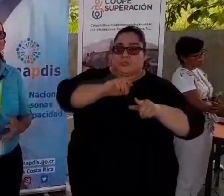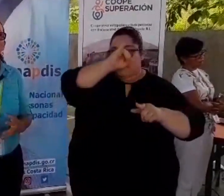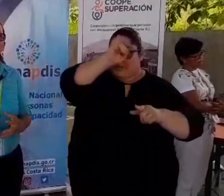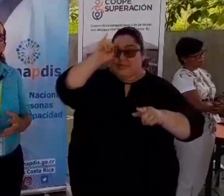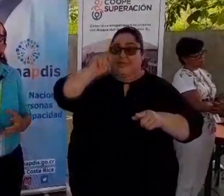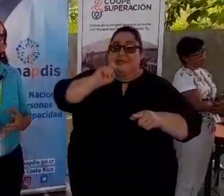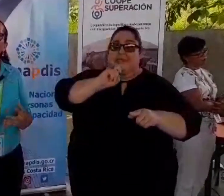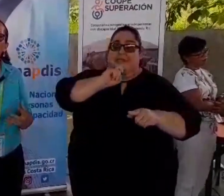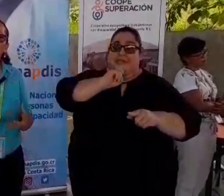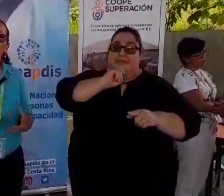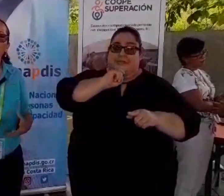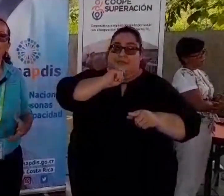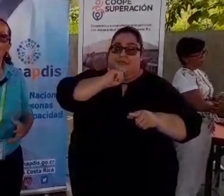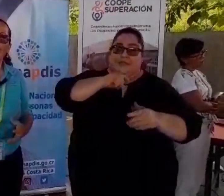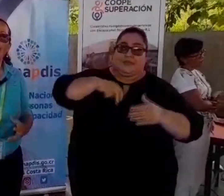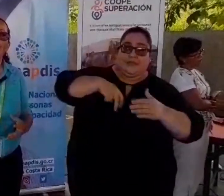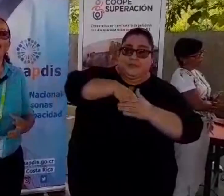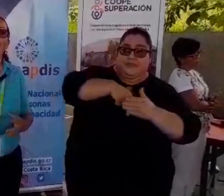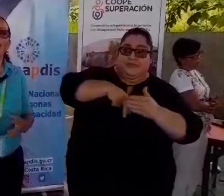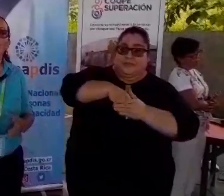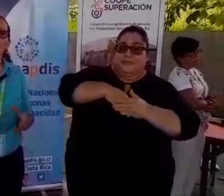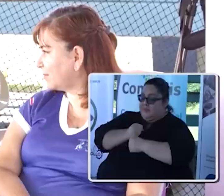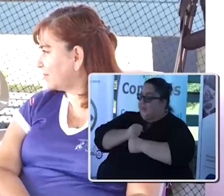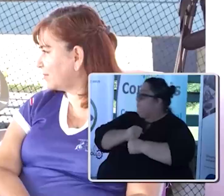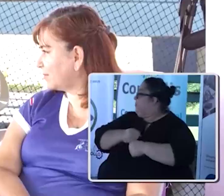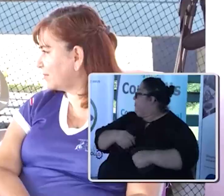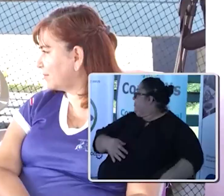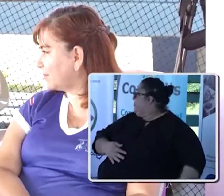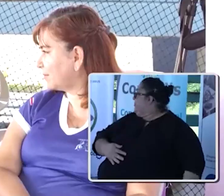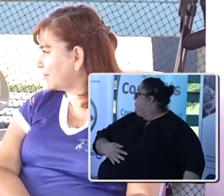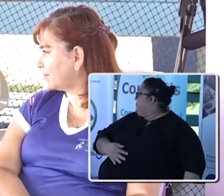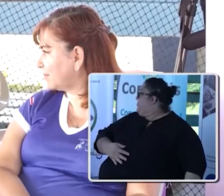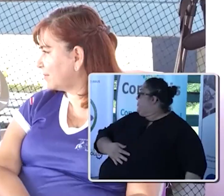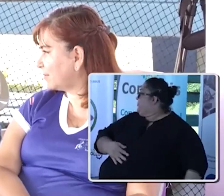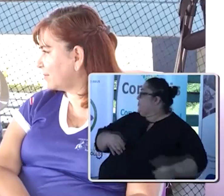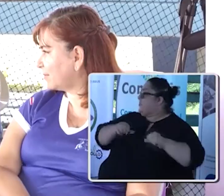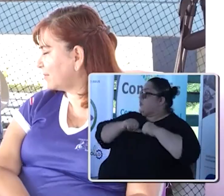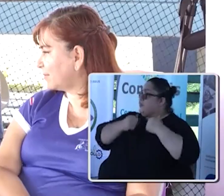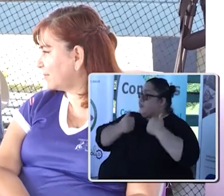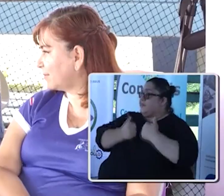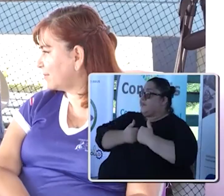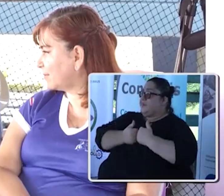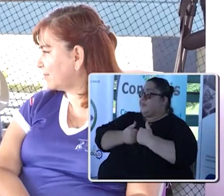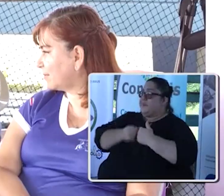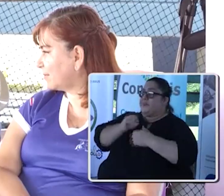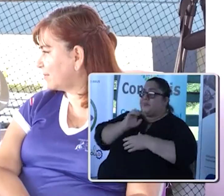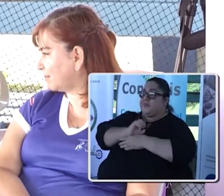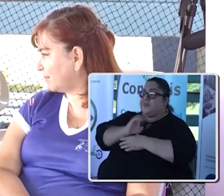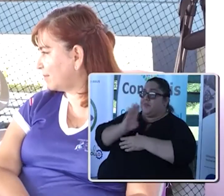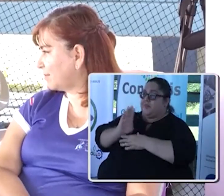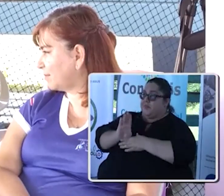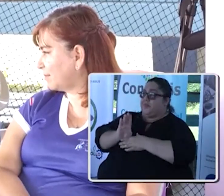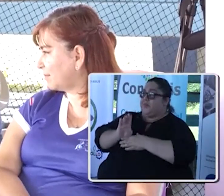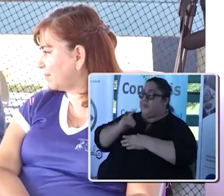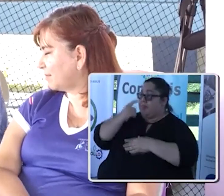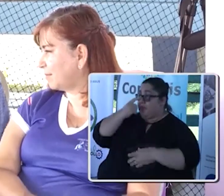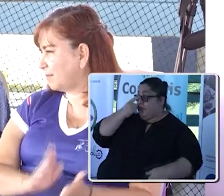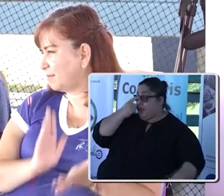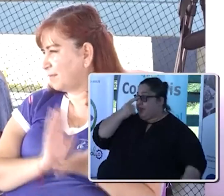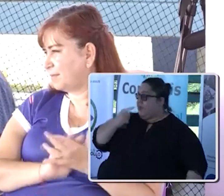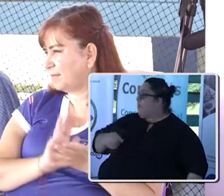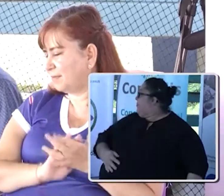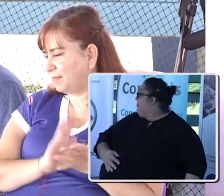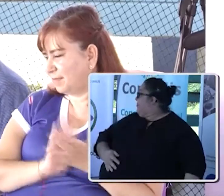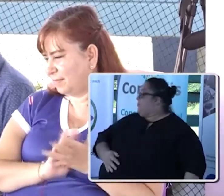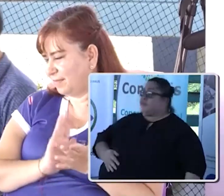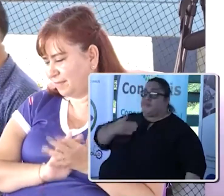Entonces es un poquito para ponernos a pensar Y abrir ese tema de inclusión y accesibilidad A todas